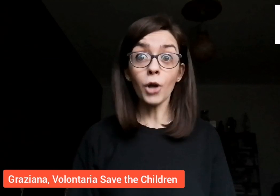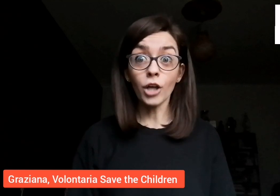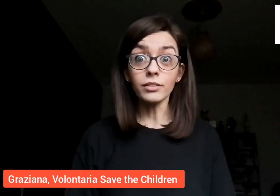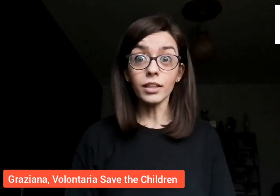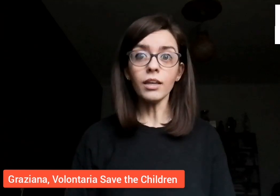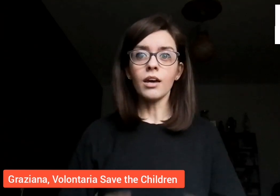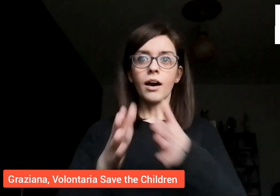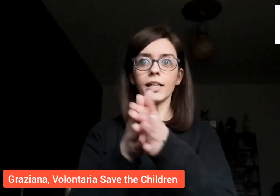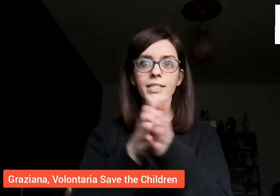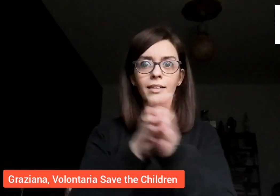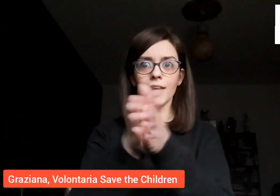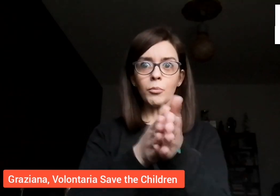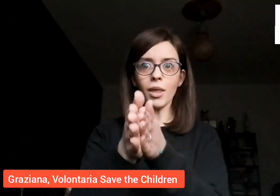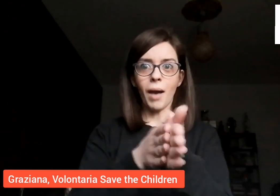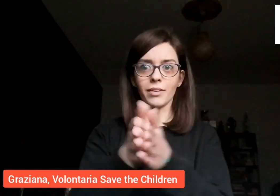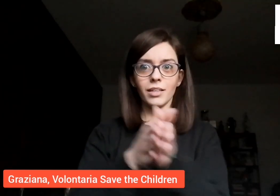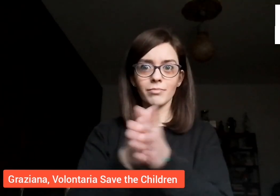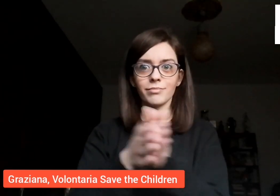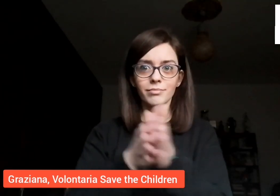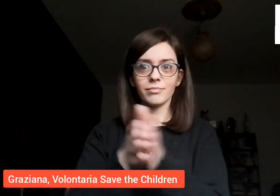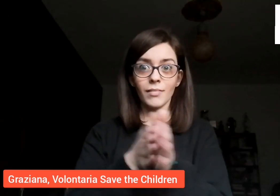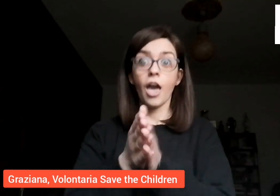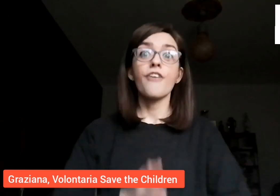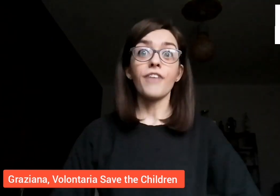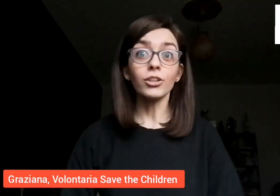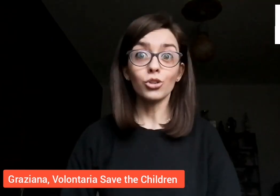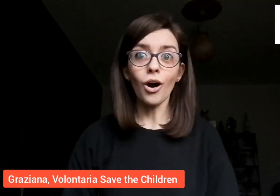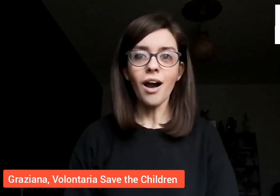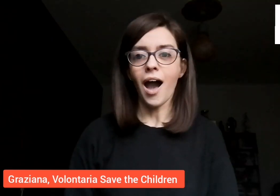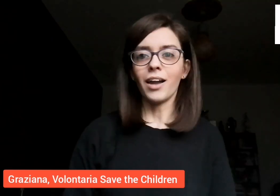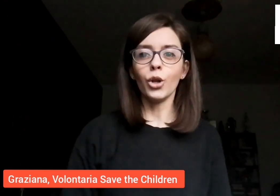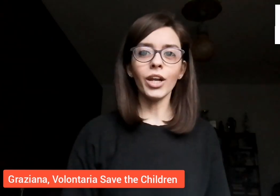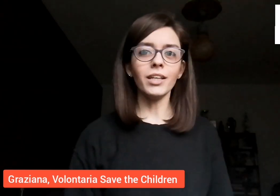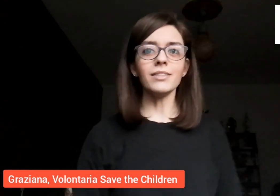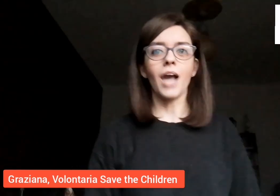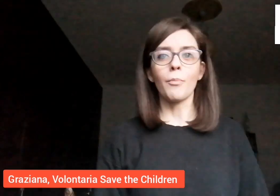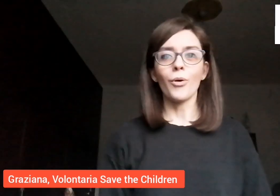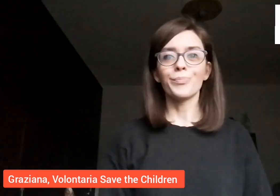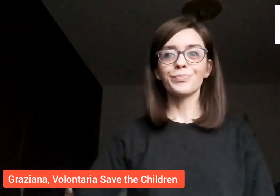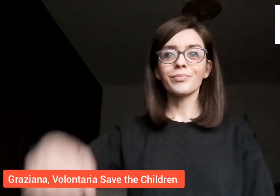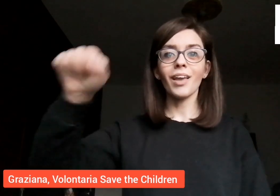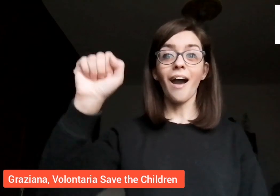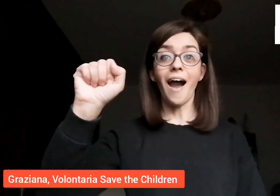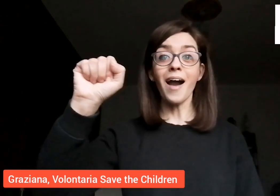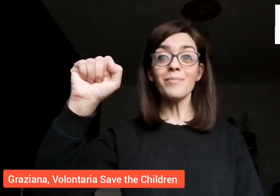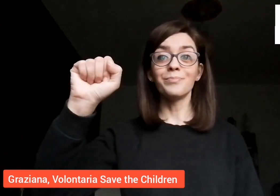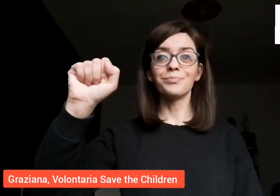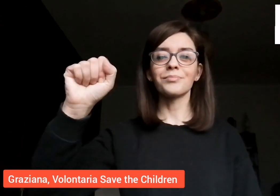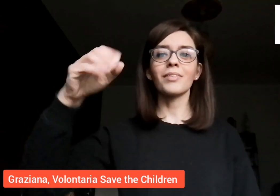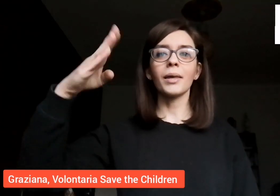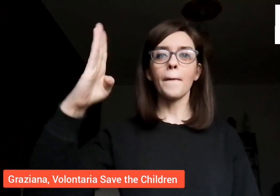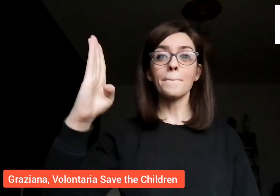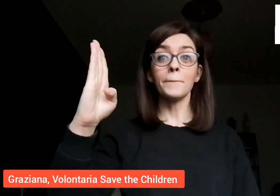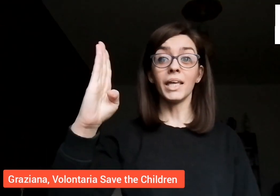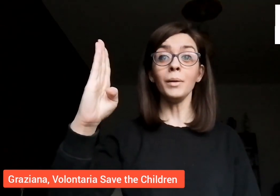pronti? Riscaldiamo le mani! Fatto? Allora iniziamo! A, B,